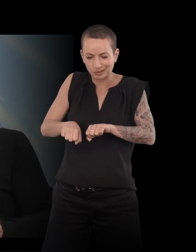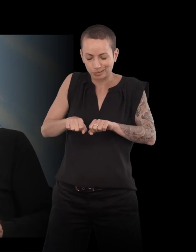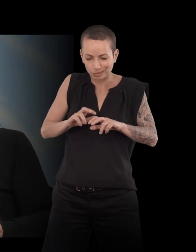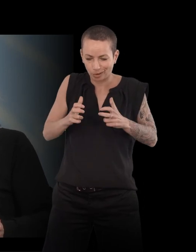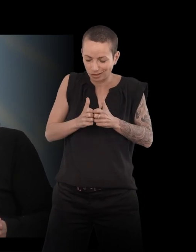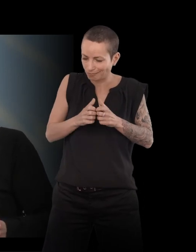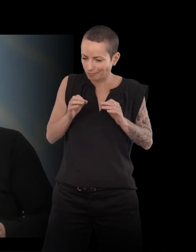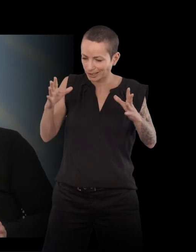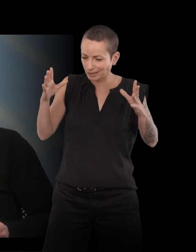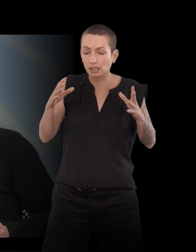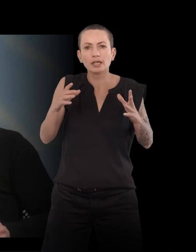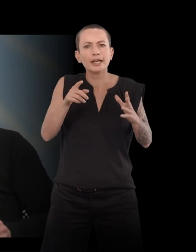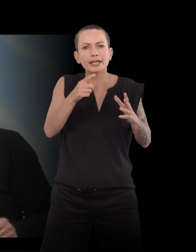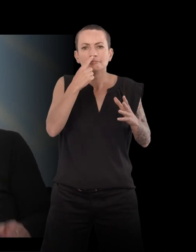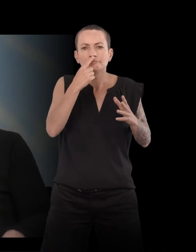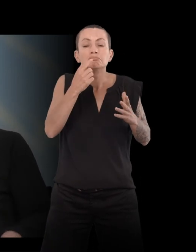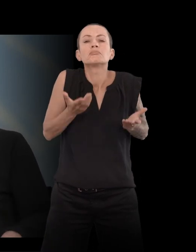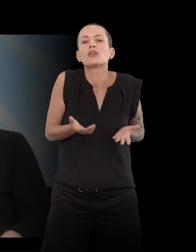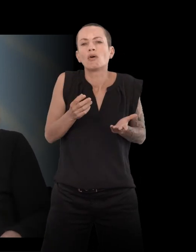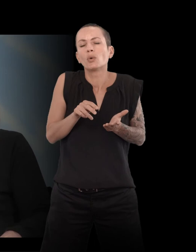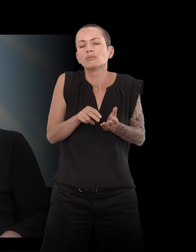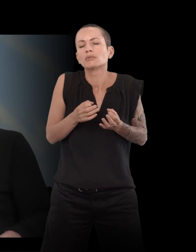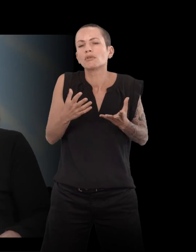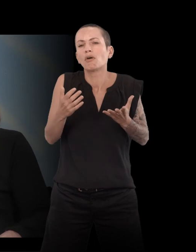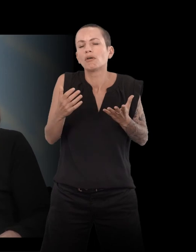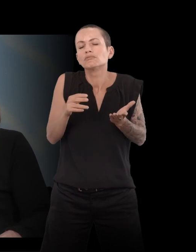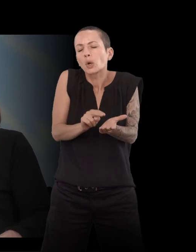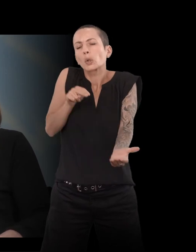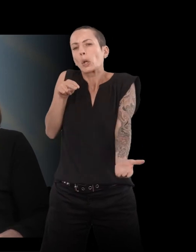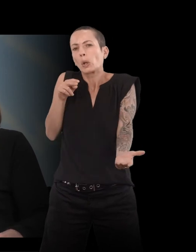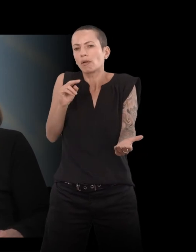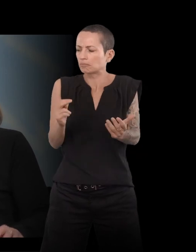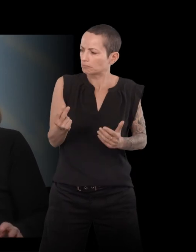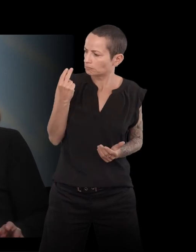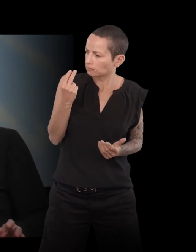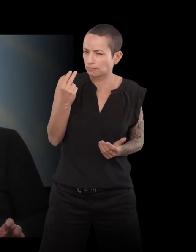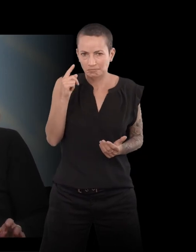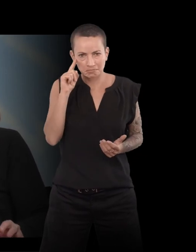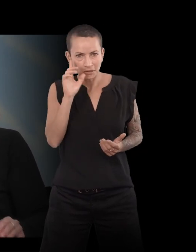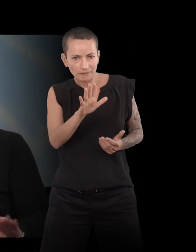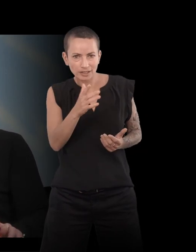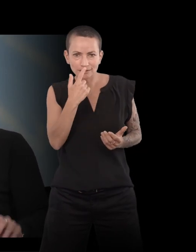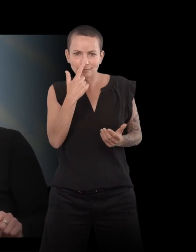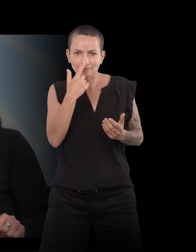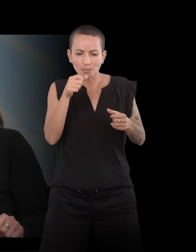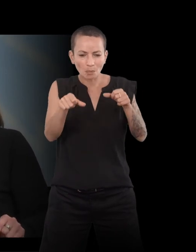Et est-ce que, rétrospectivement, vous vous dites qu'il y a des pièces qui manquent à ce puzzle ? Oui.